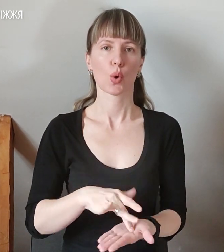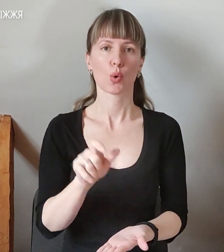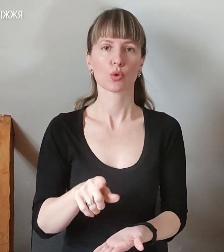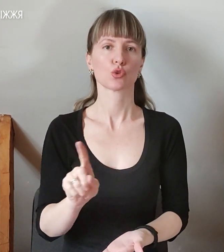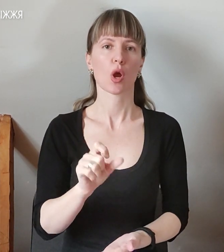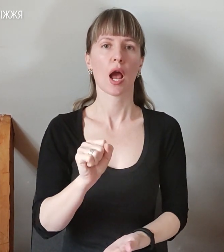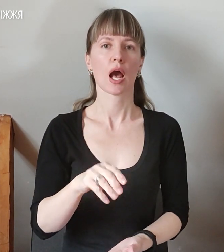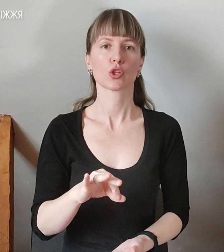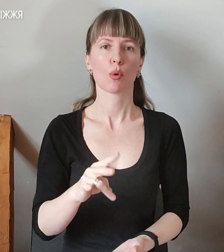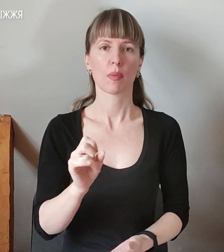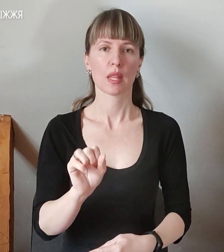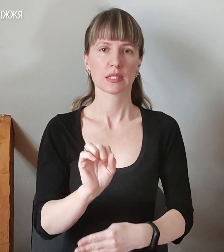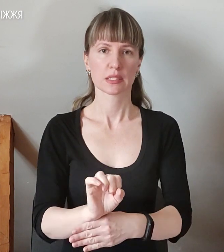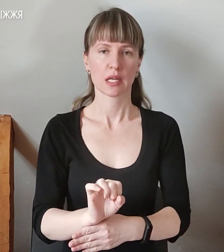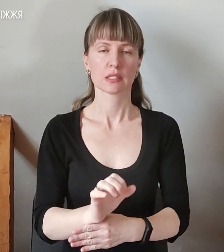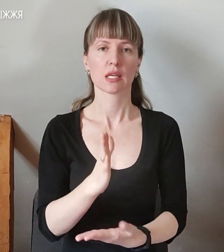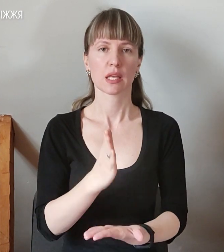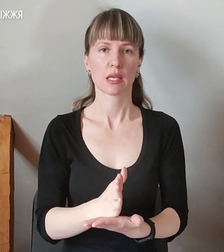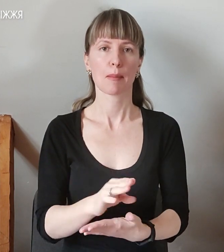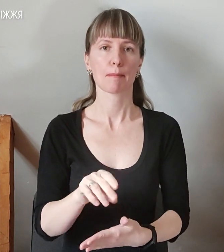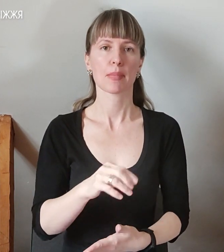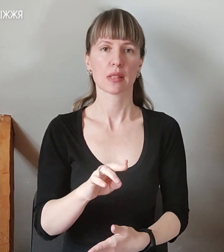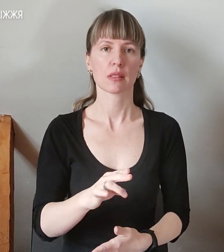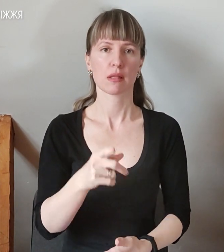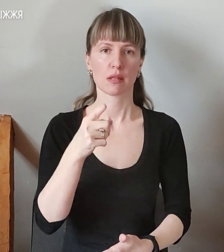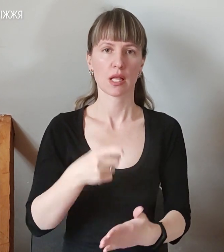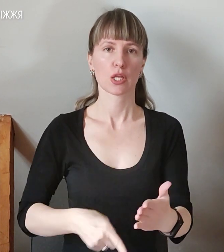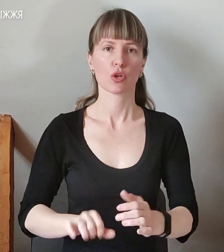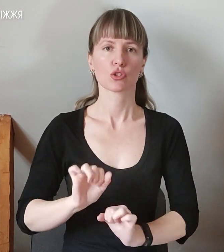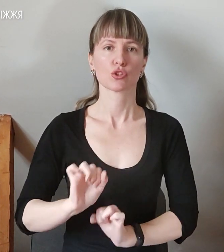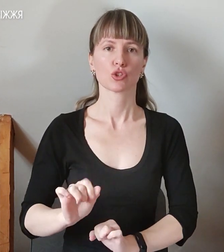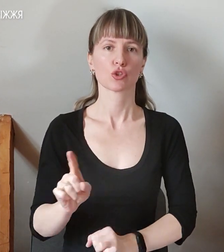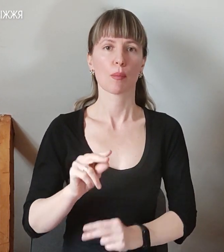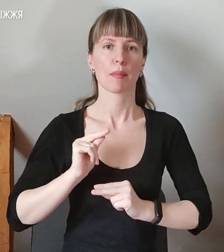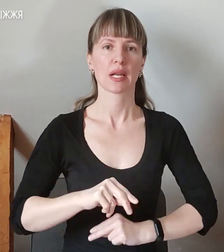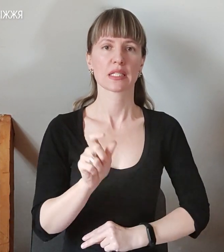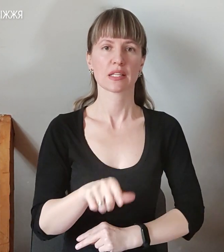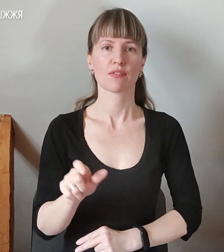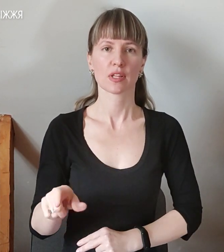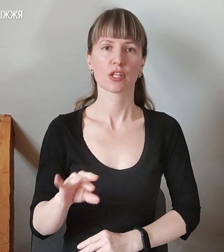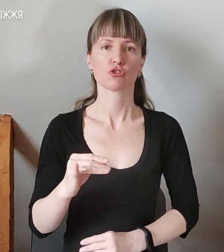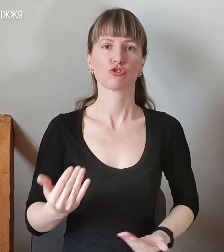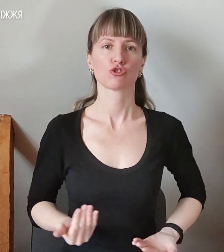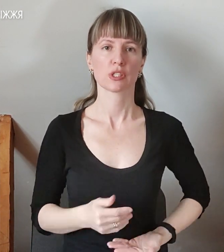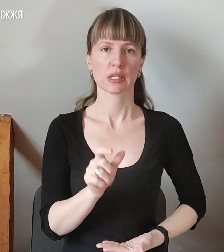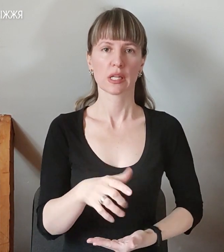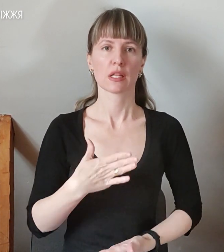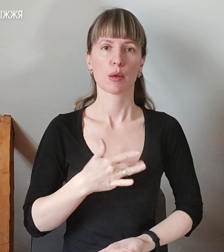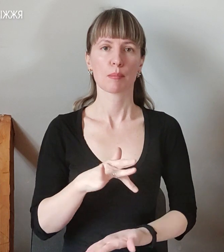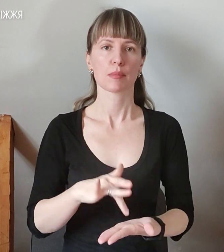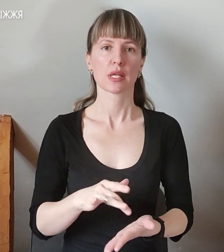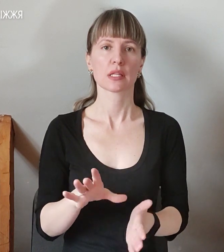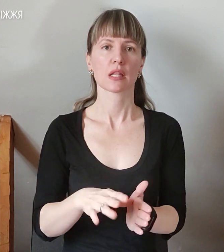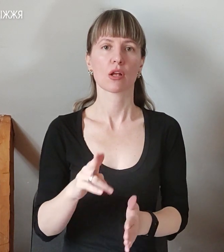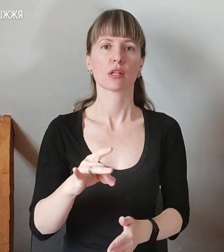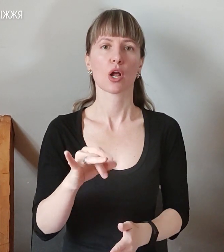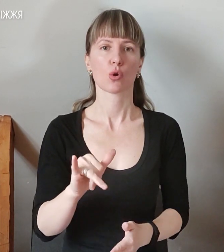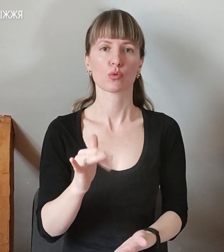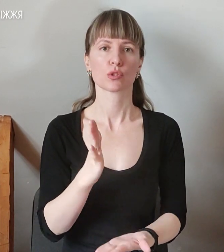станція знаходиться під надійною охороною, що працівники та мешканці нашого міста Енергодару знаходяться також